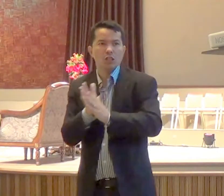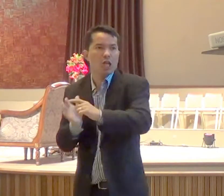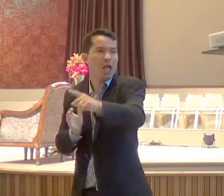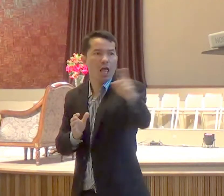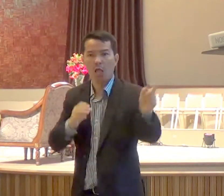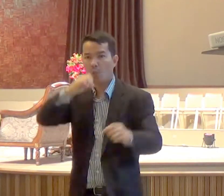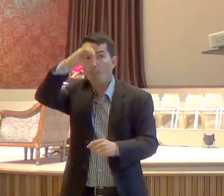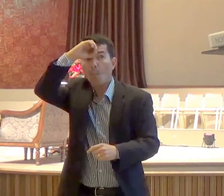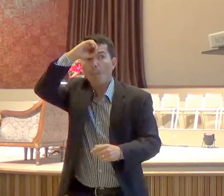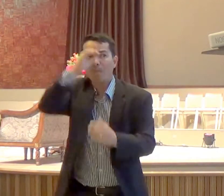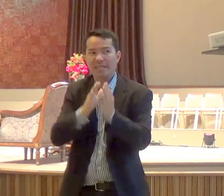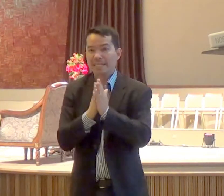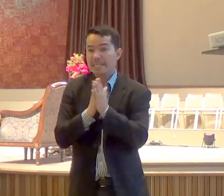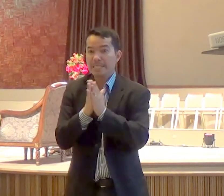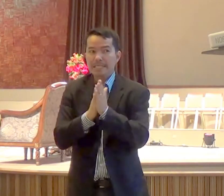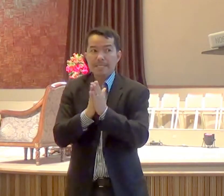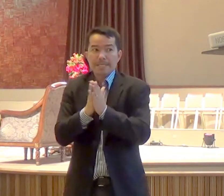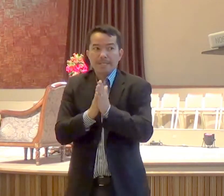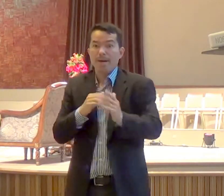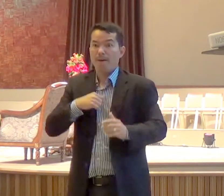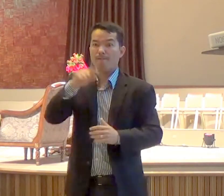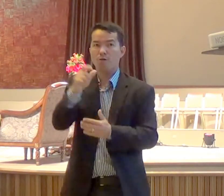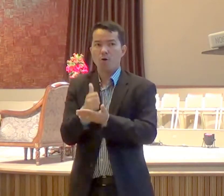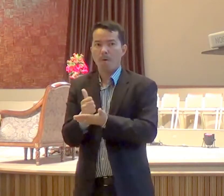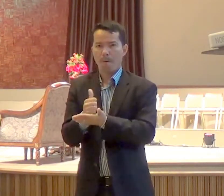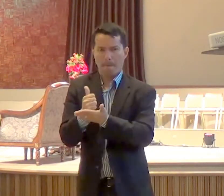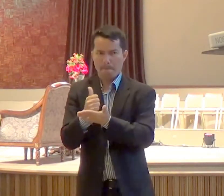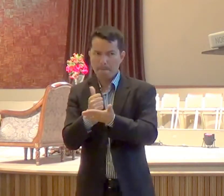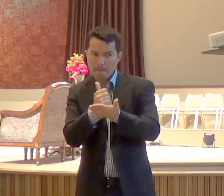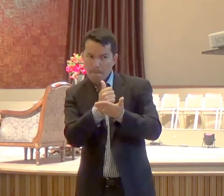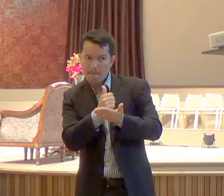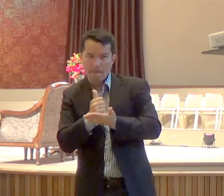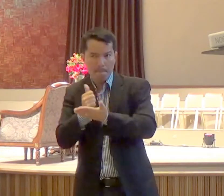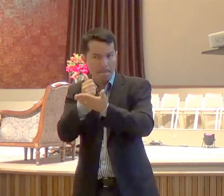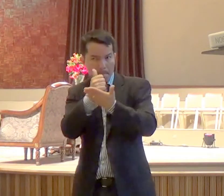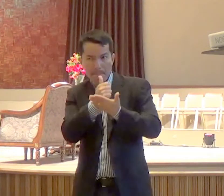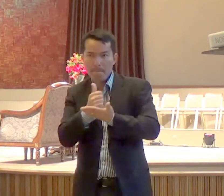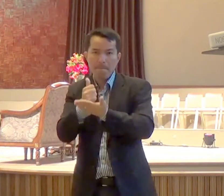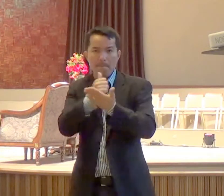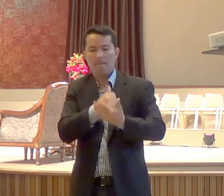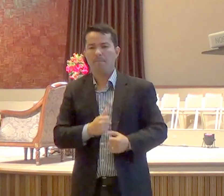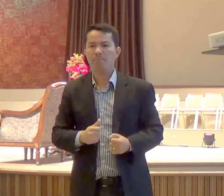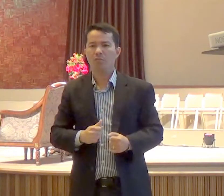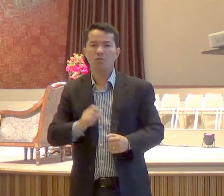e acabam sendo aqueles que vão gerar apenas entretenimento,